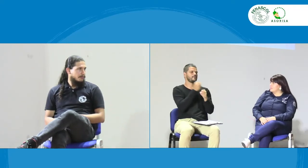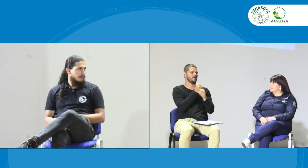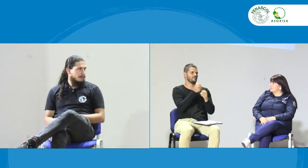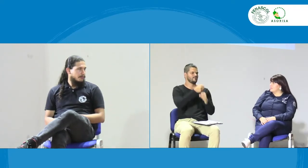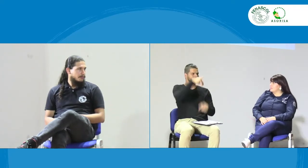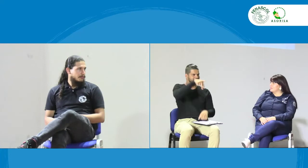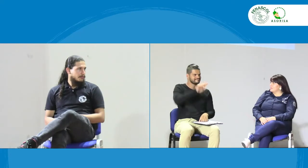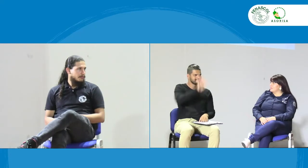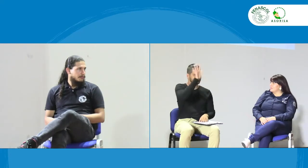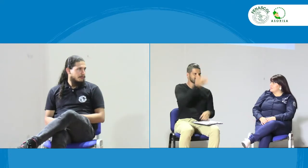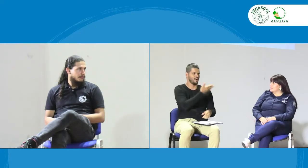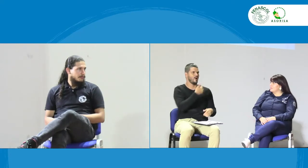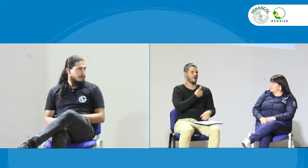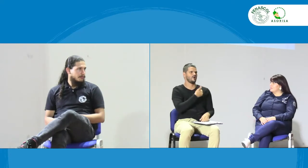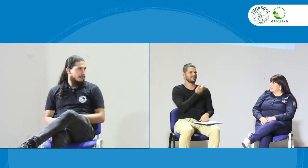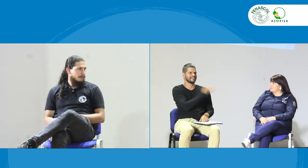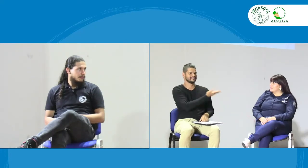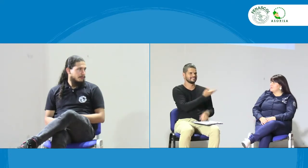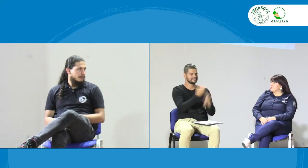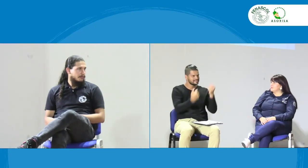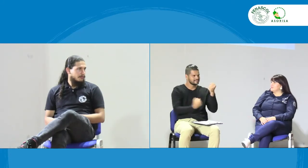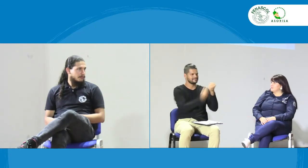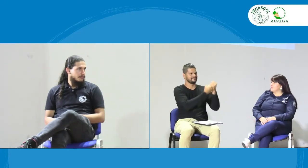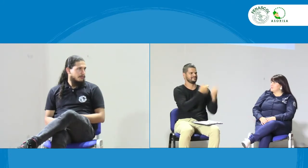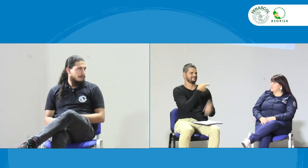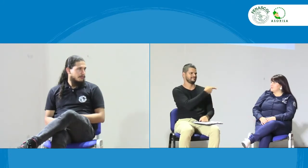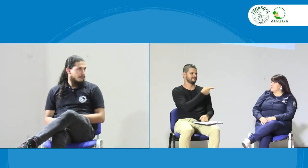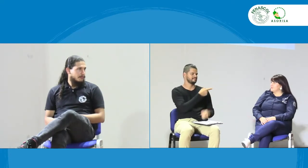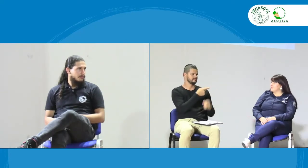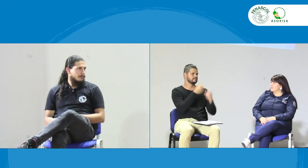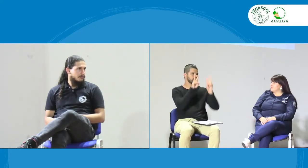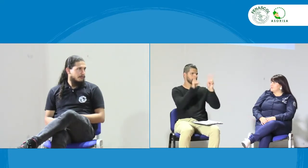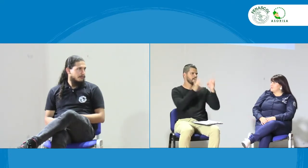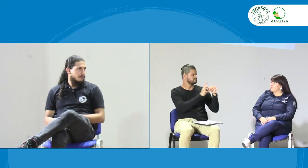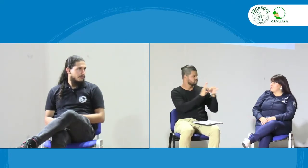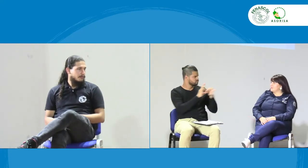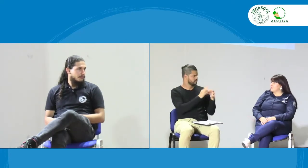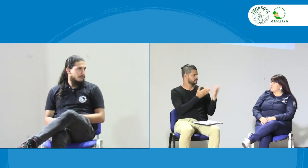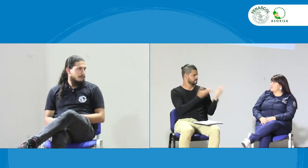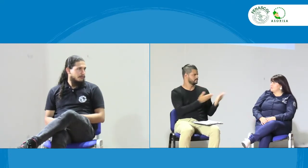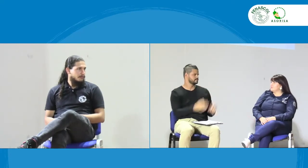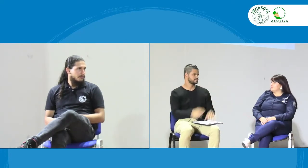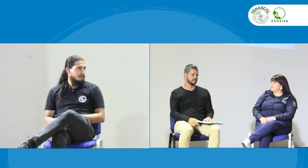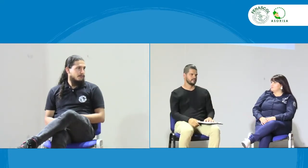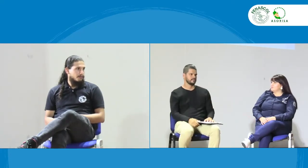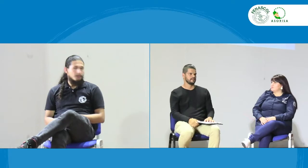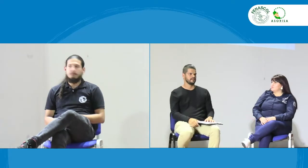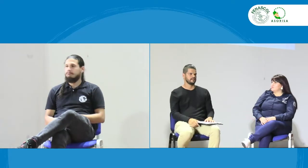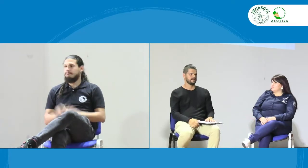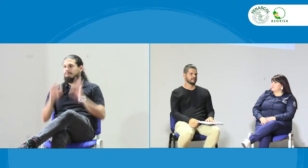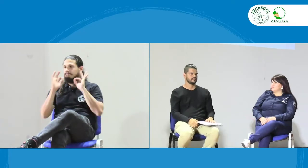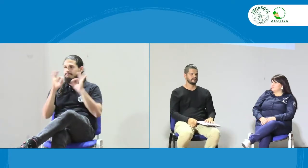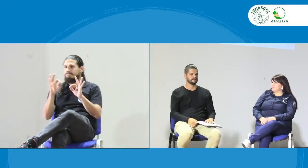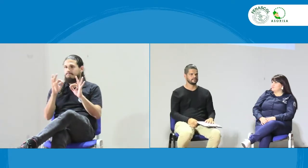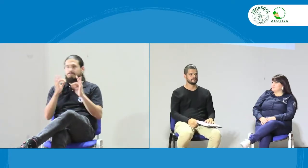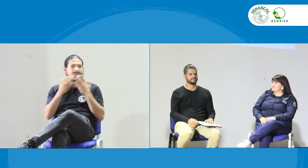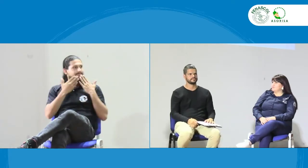Porque, pues unido a lo que dice mi compañera, es hacer estas mesas de trabajo para poder seguir